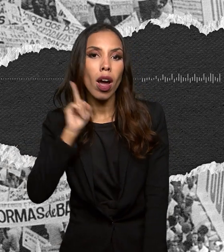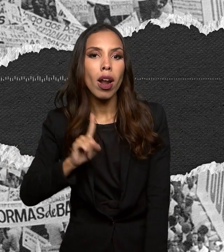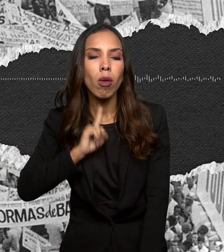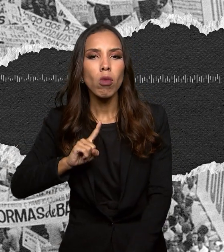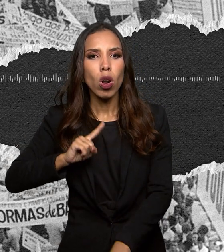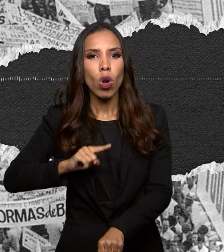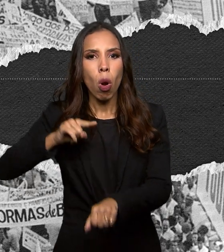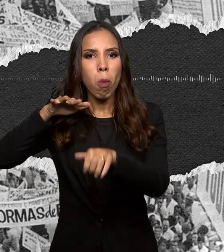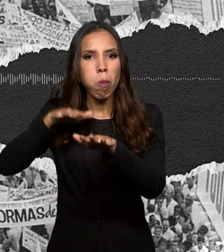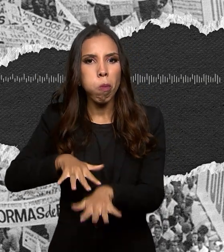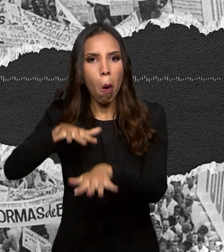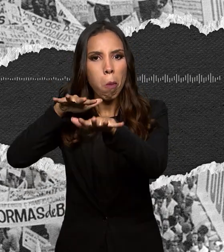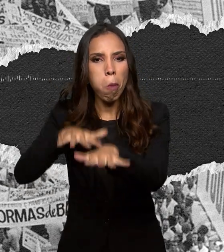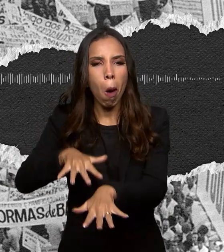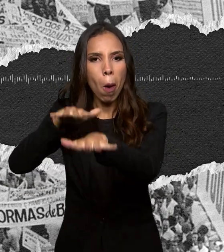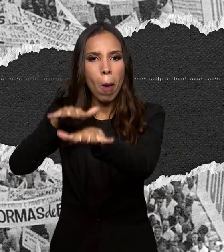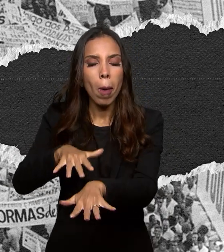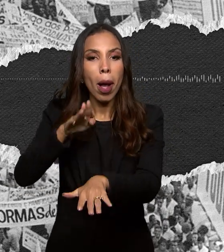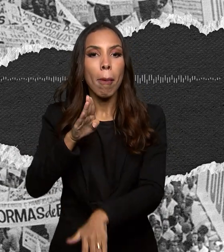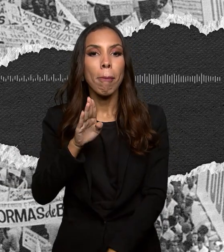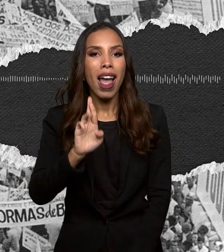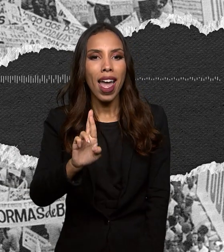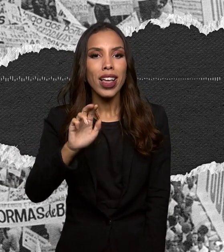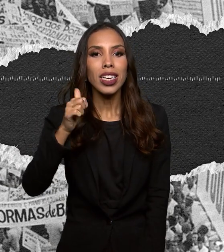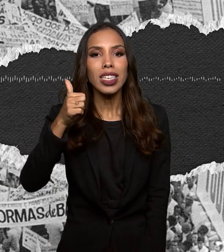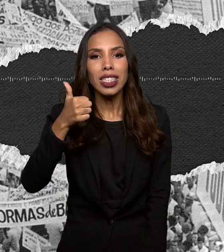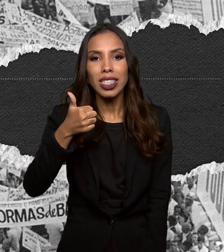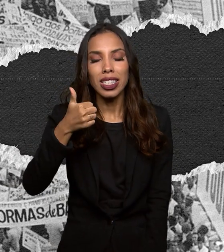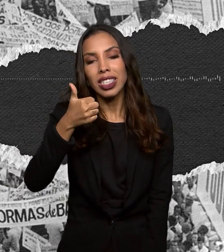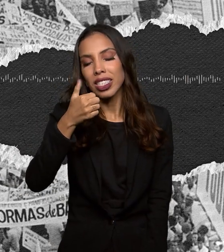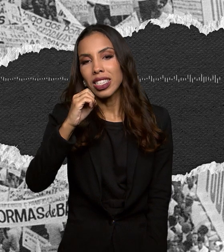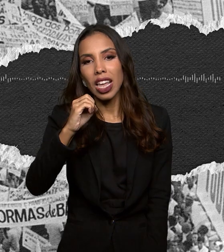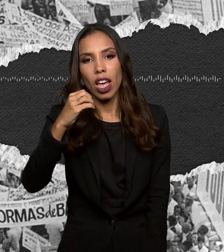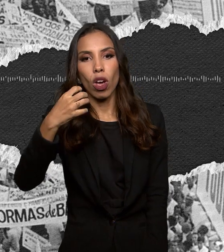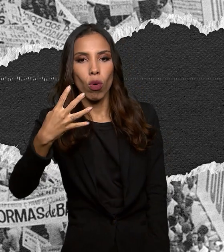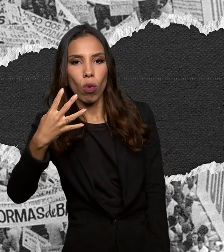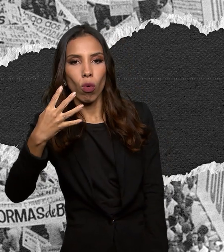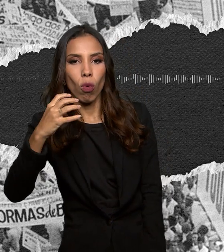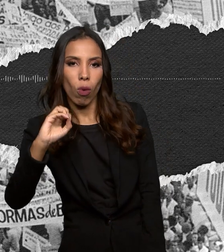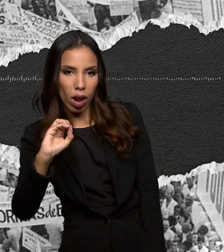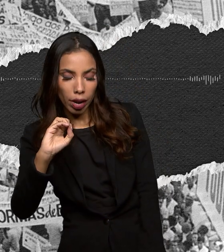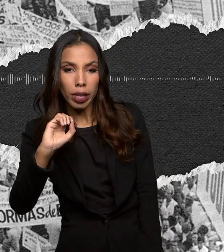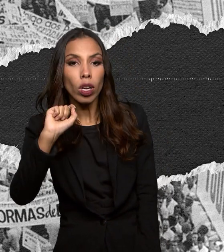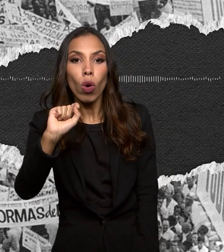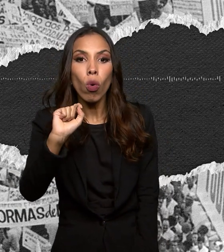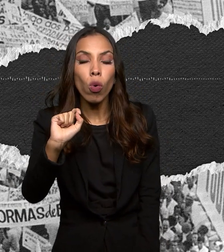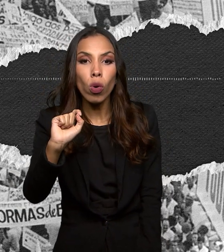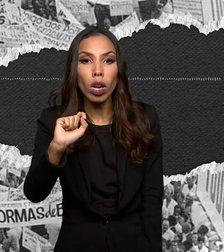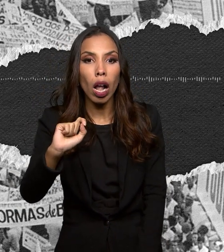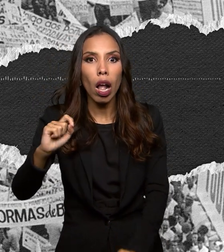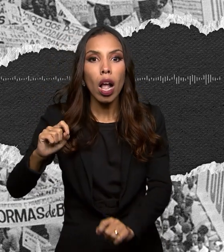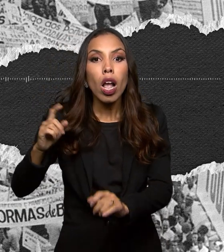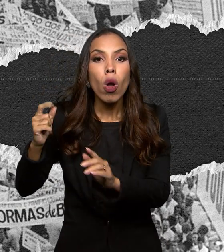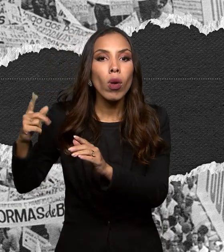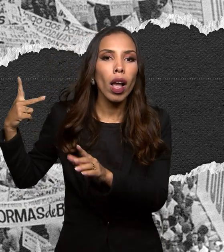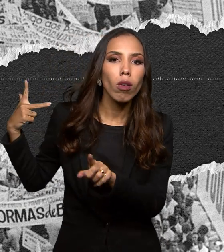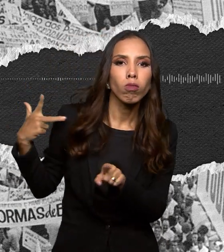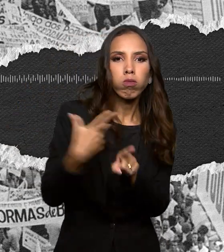pelo que hoje é a BR-040, em direção ao Rio de Janeiro, numa rebelião, para derrubar o presidente João Goulart. Aquela